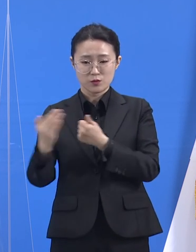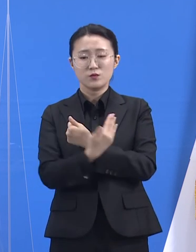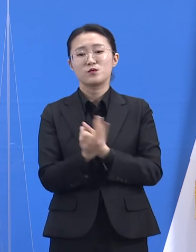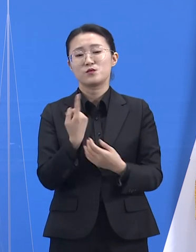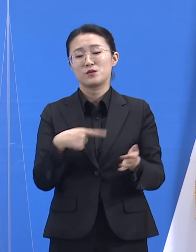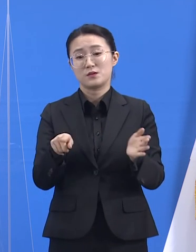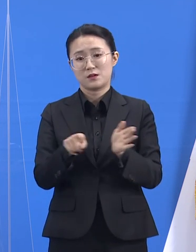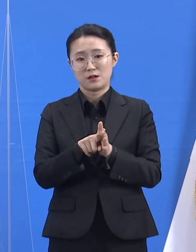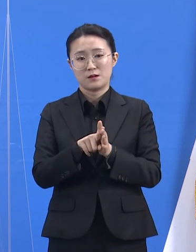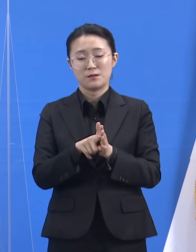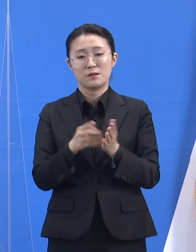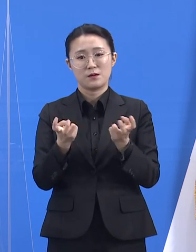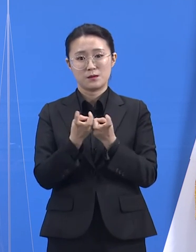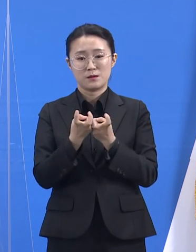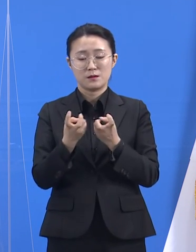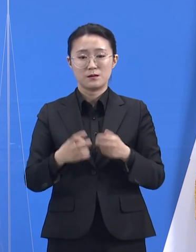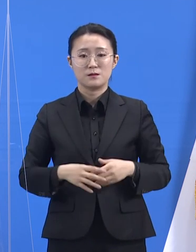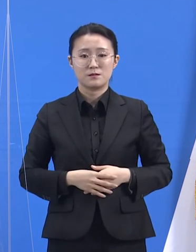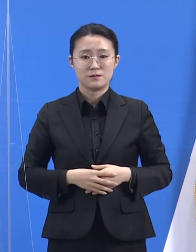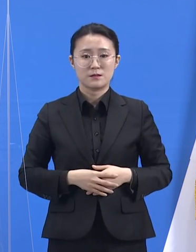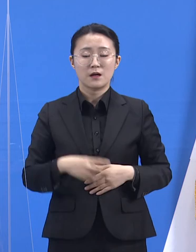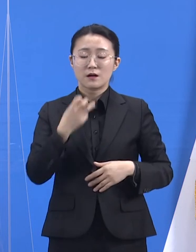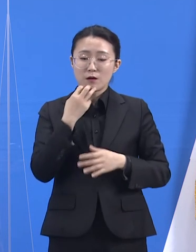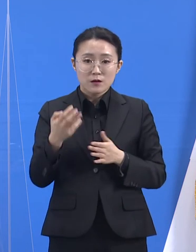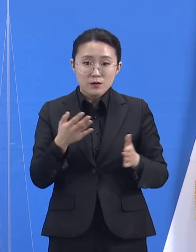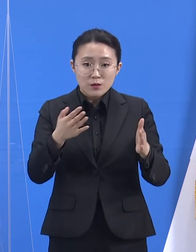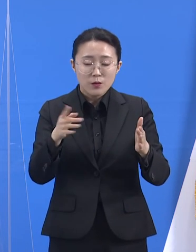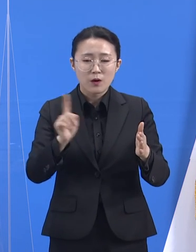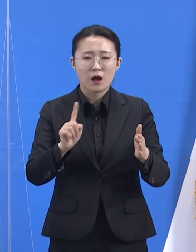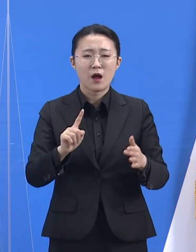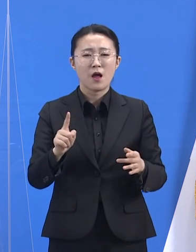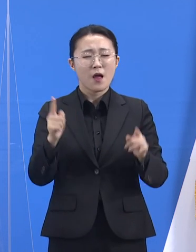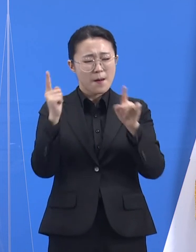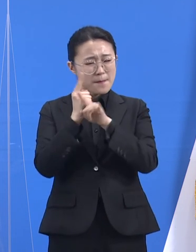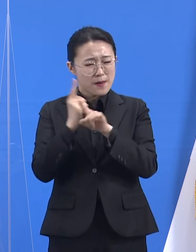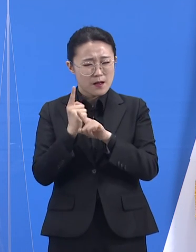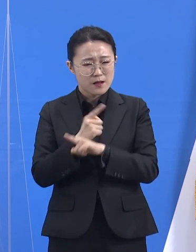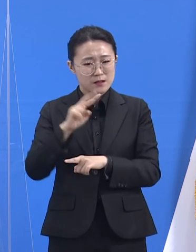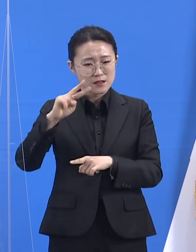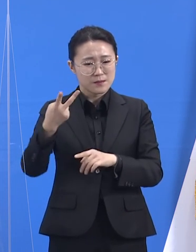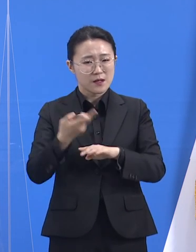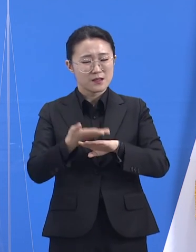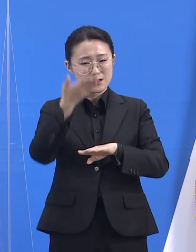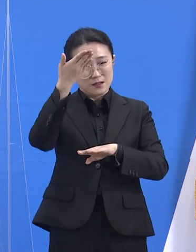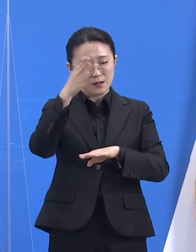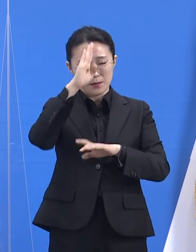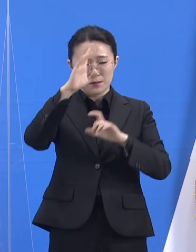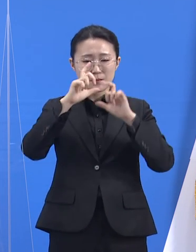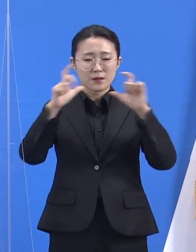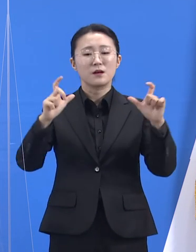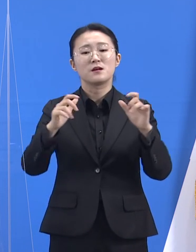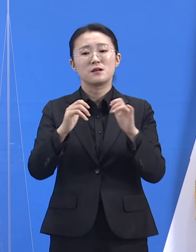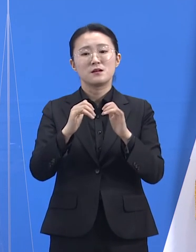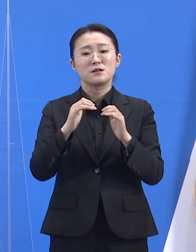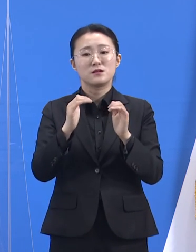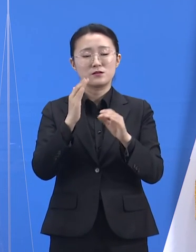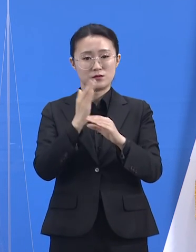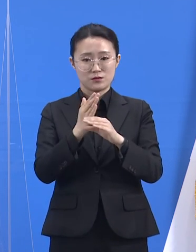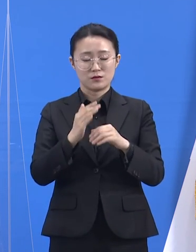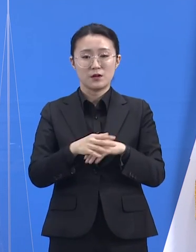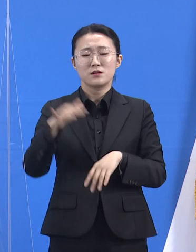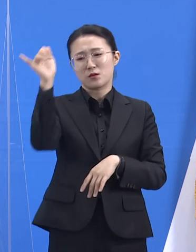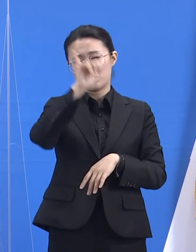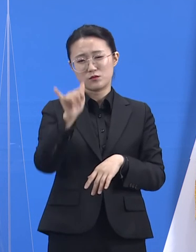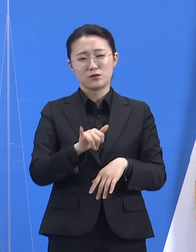이번 주 들어 경기도에서도 연일 200명 이상의 확진자가 보고되고 있습니다. 전국 통계도 유사한 흐름입니다.